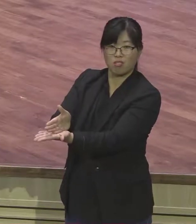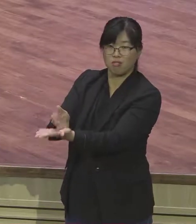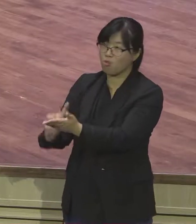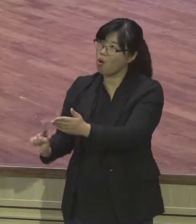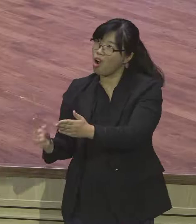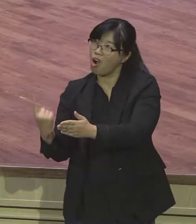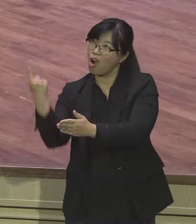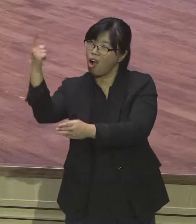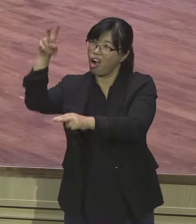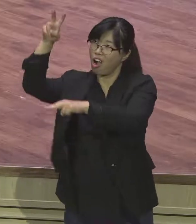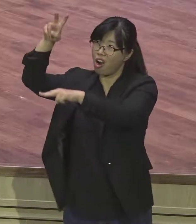과거에 잘못된